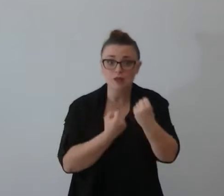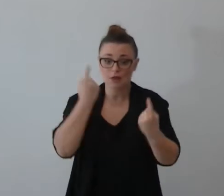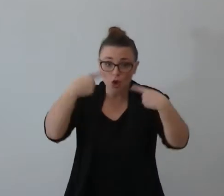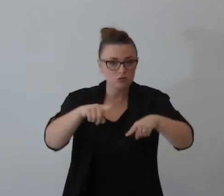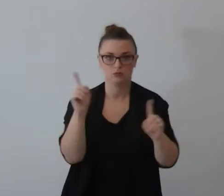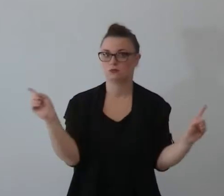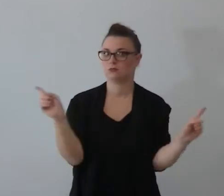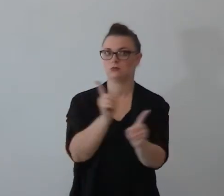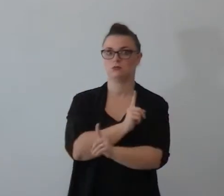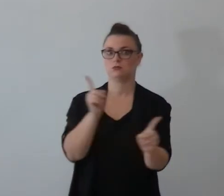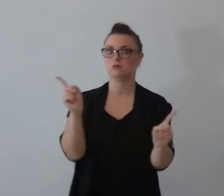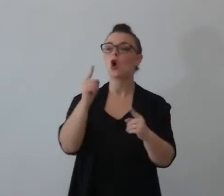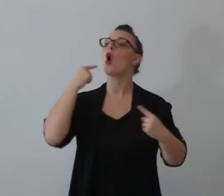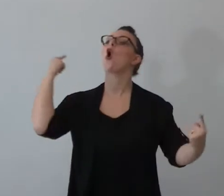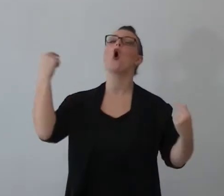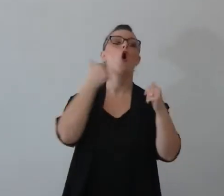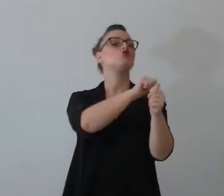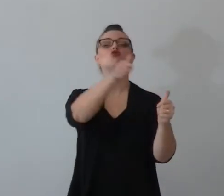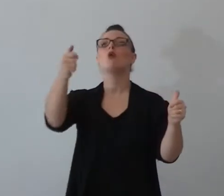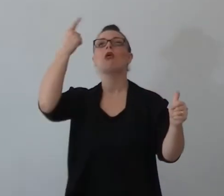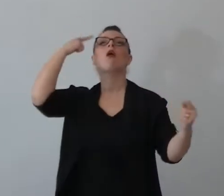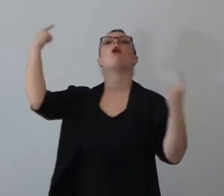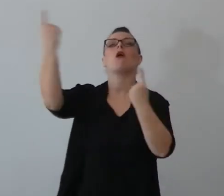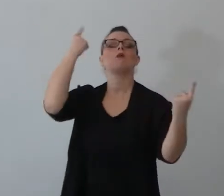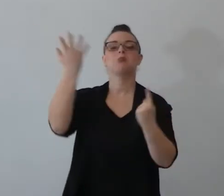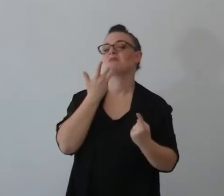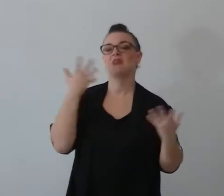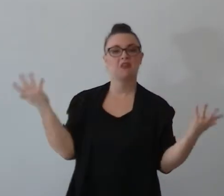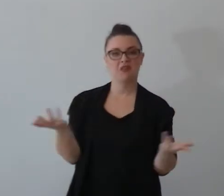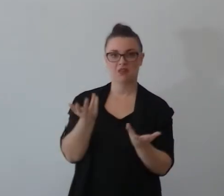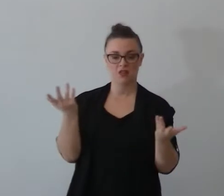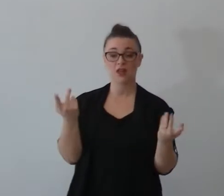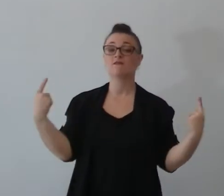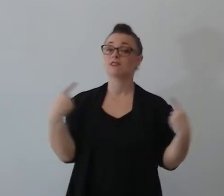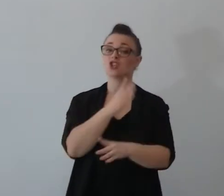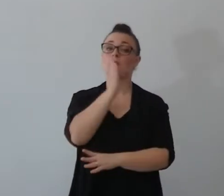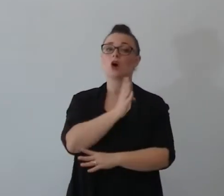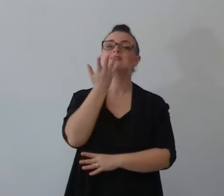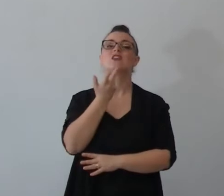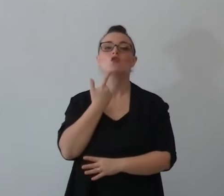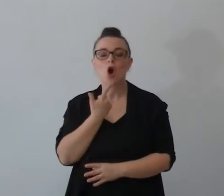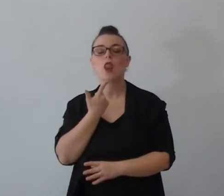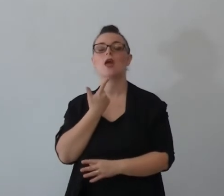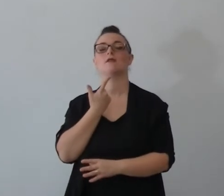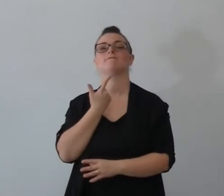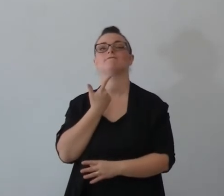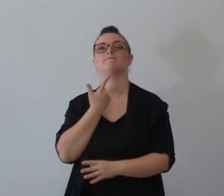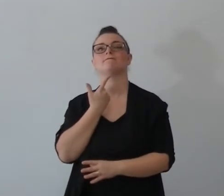leggi e dei figli di Dio lui invece vuole fare le cose secondo le vie di Dio